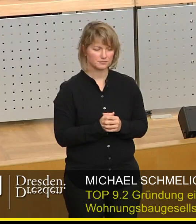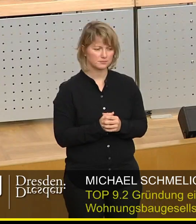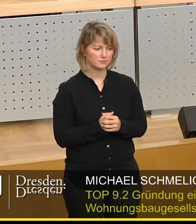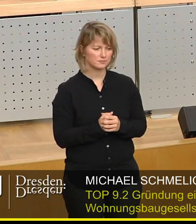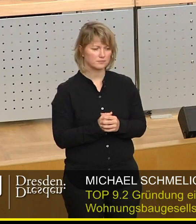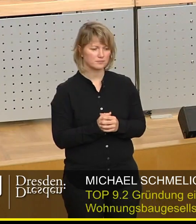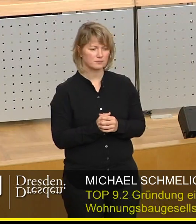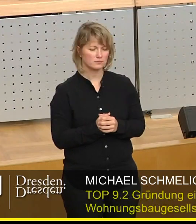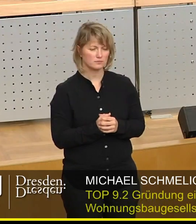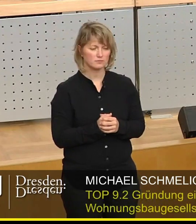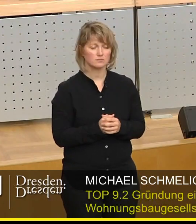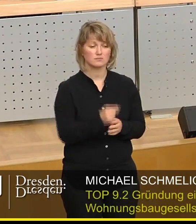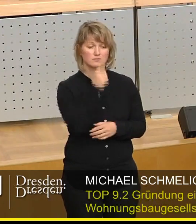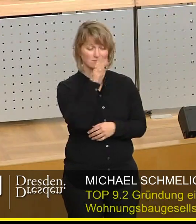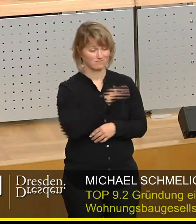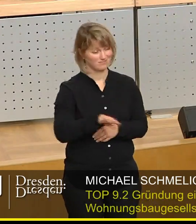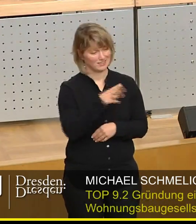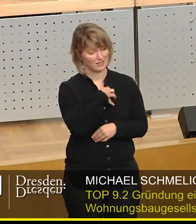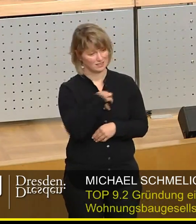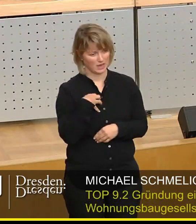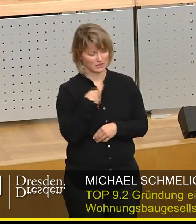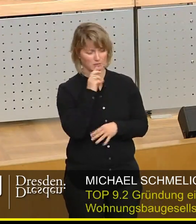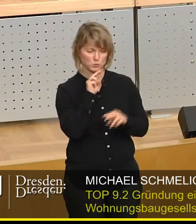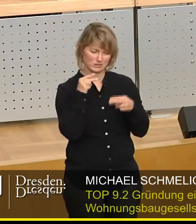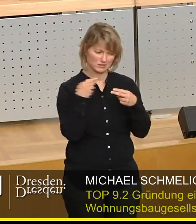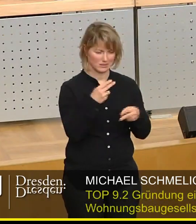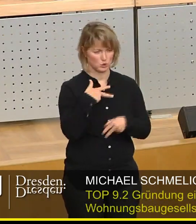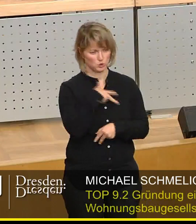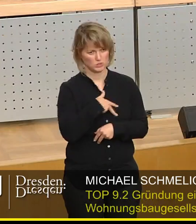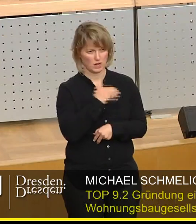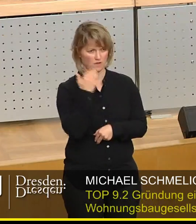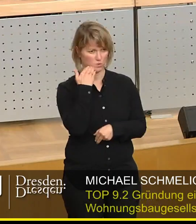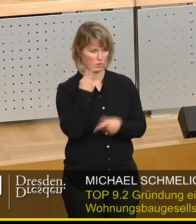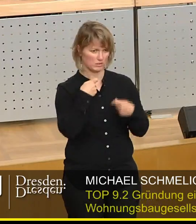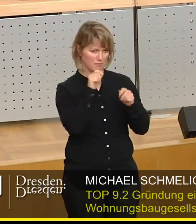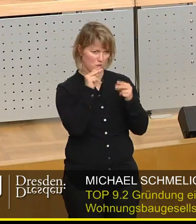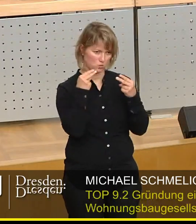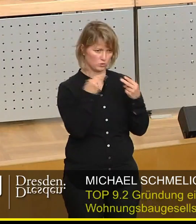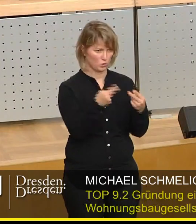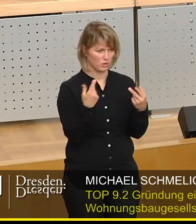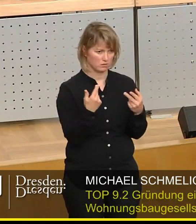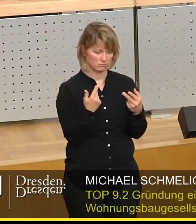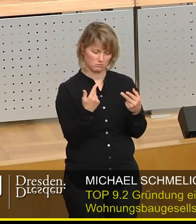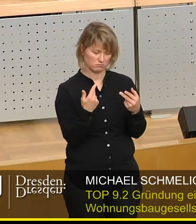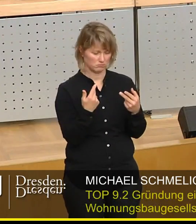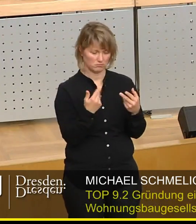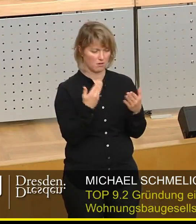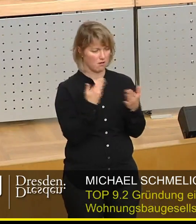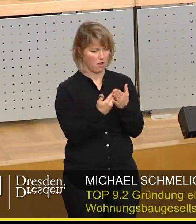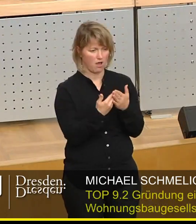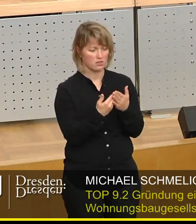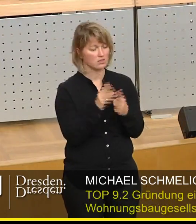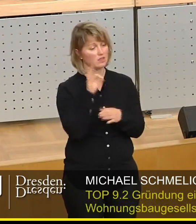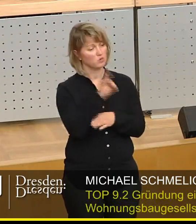dass es wieder sozialen Wohnungsbau in Dresden geben soll, dafür gibt es nur eine Elternschaft.